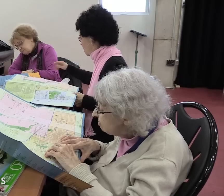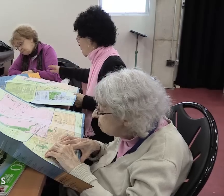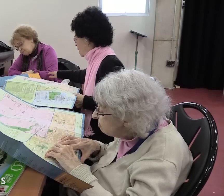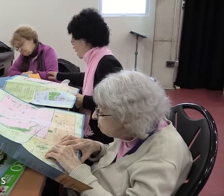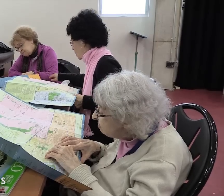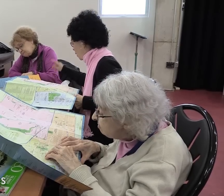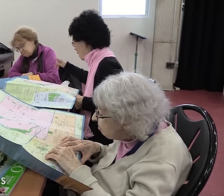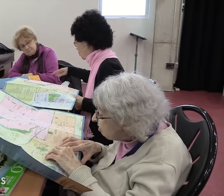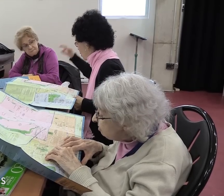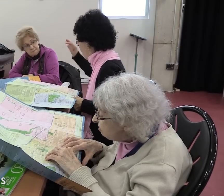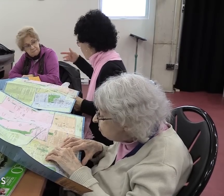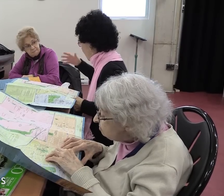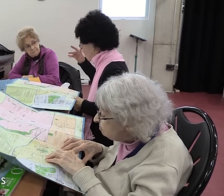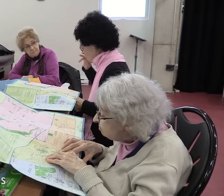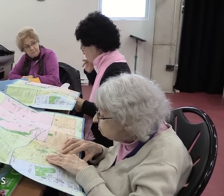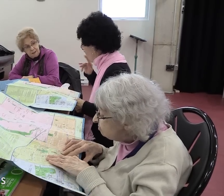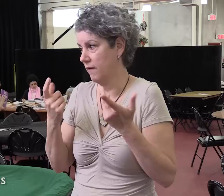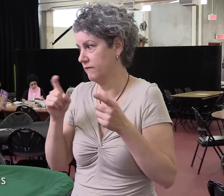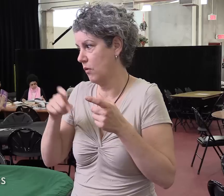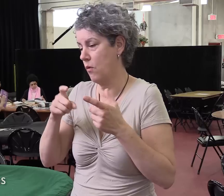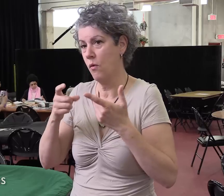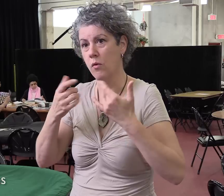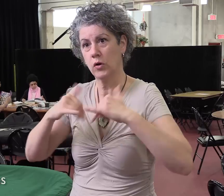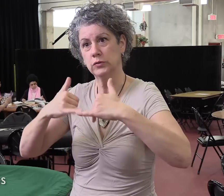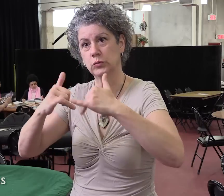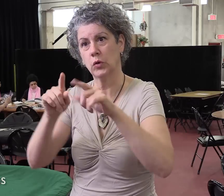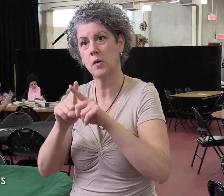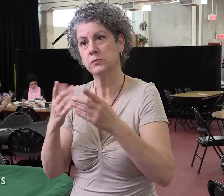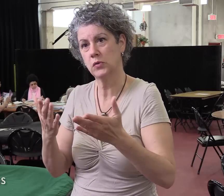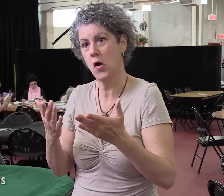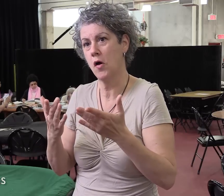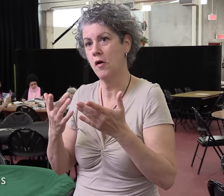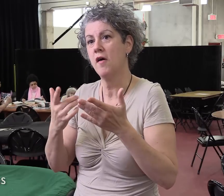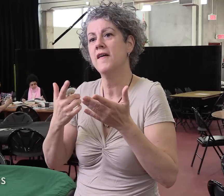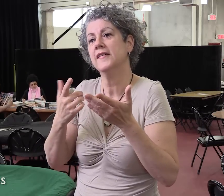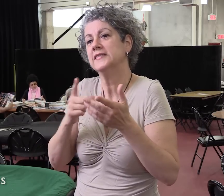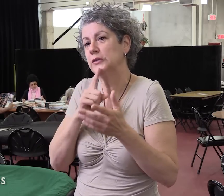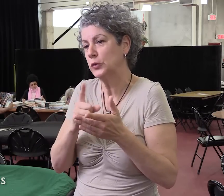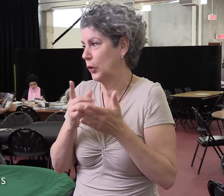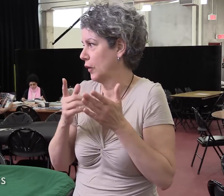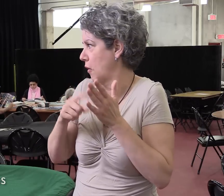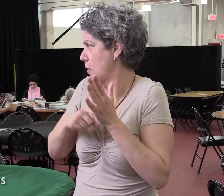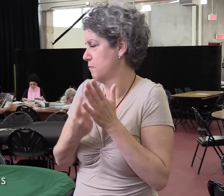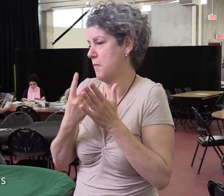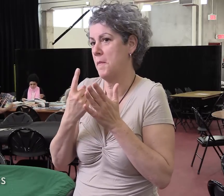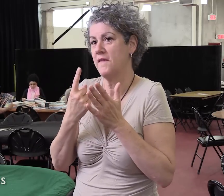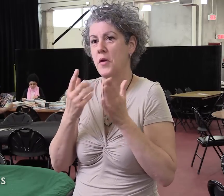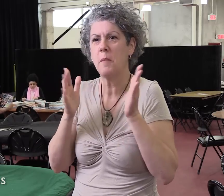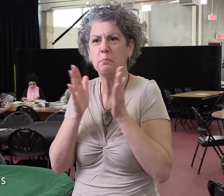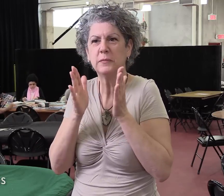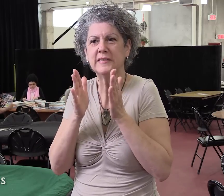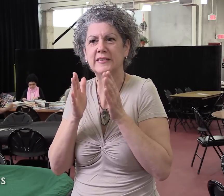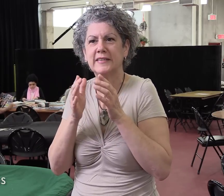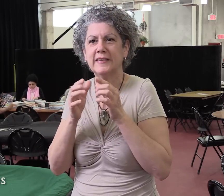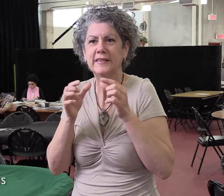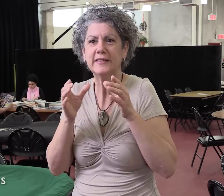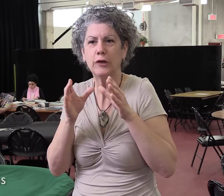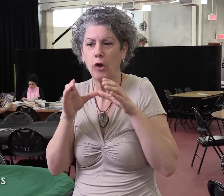sourdes, c'était leur première expérience. Donc, on veut les encourager à poursuivre aussi. Alors que pour la première fois, on s'entend que c'est peut-être un plus petit groupe, mais on